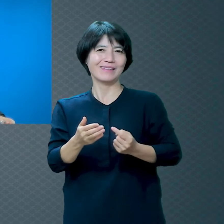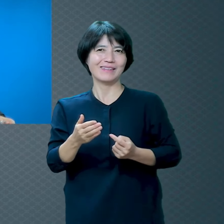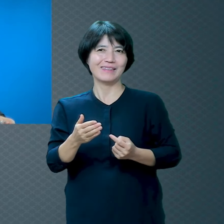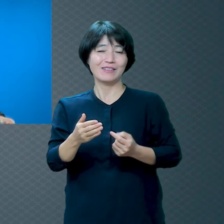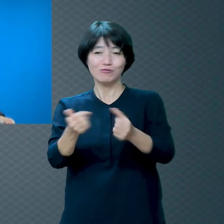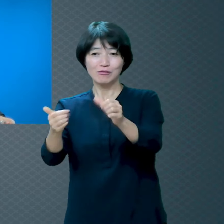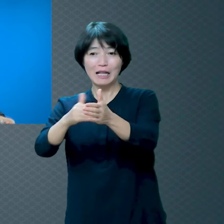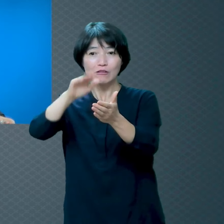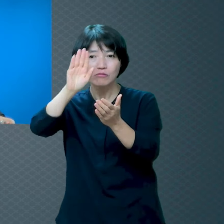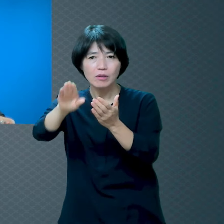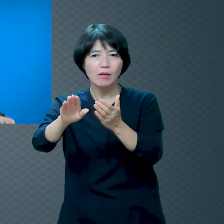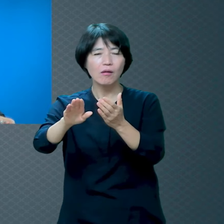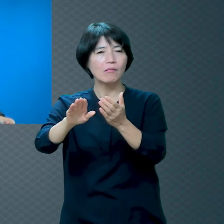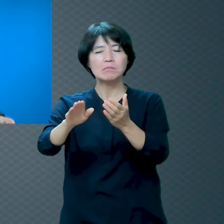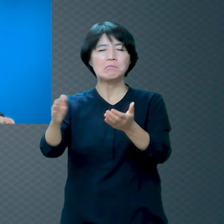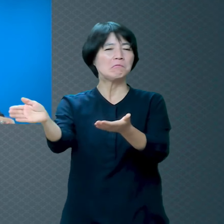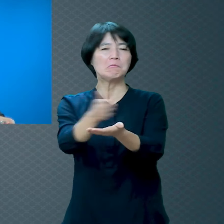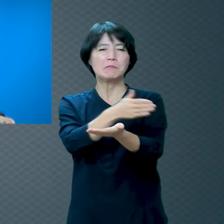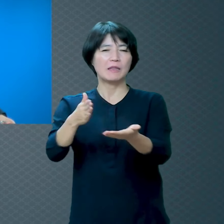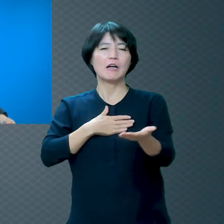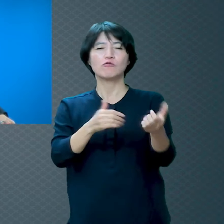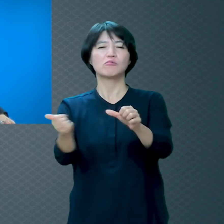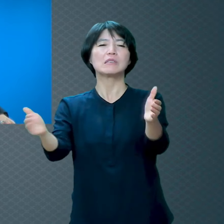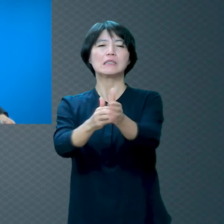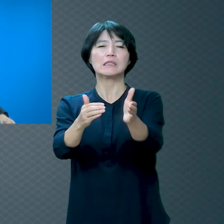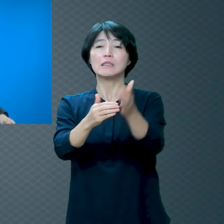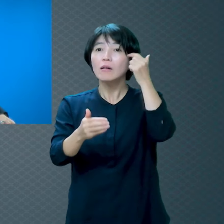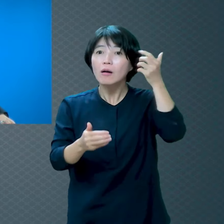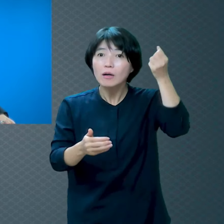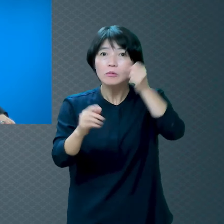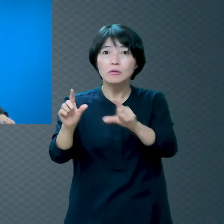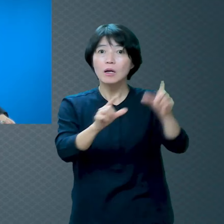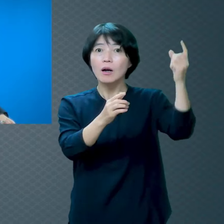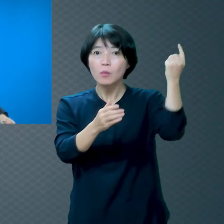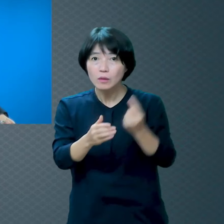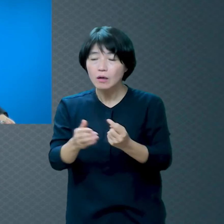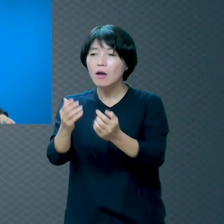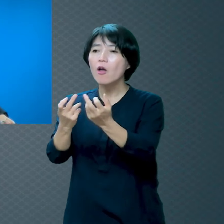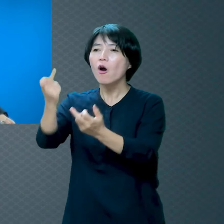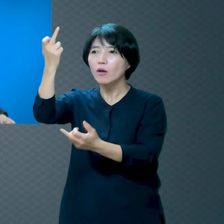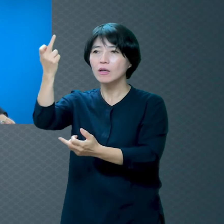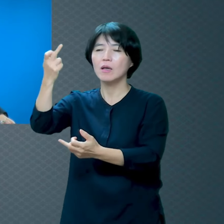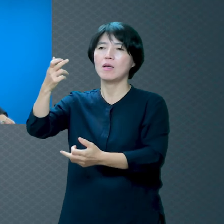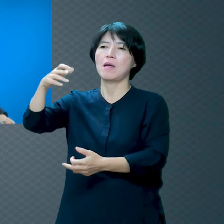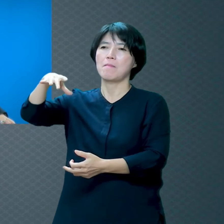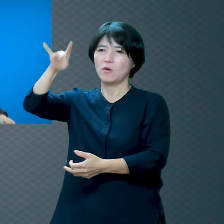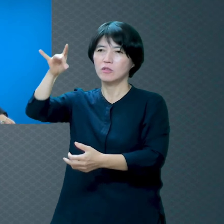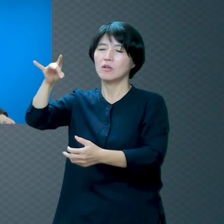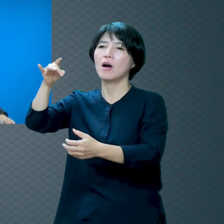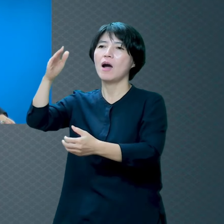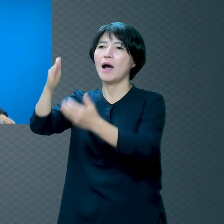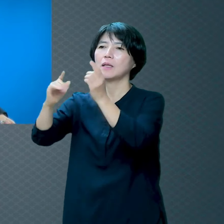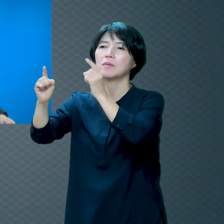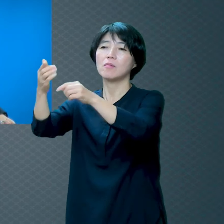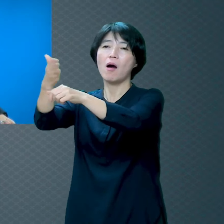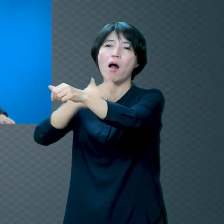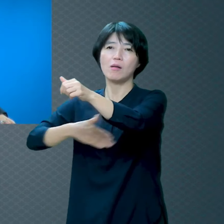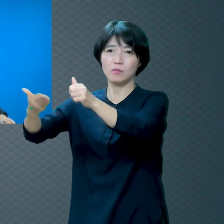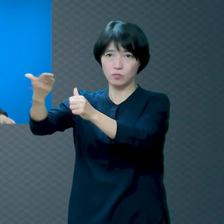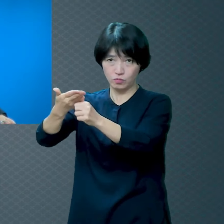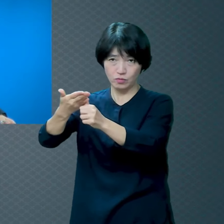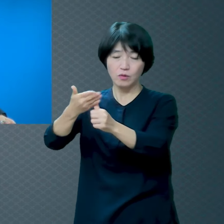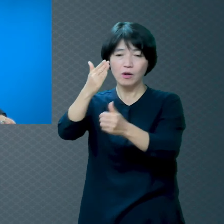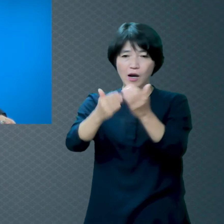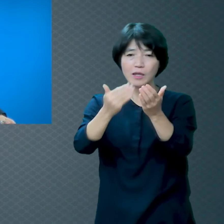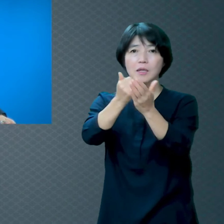그러다가 저희 형님이 저를 전도했고 성경을 배우면서 역사를 통해서 하나님이 계시다는 걸